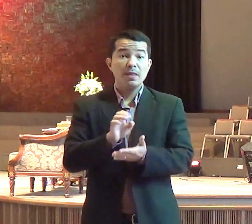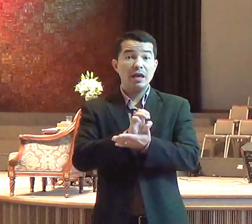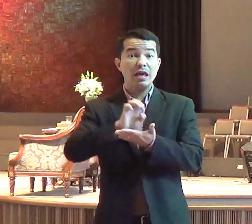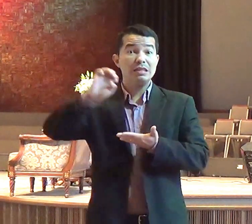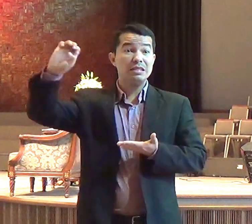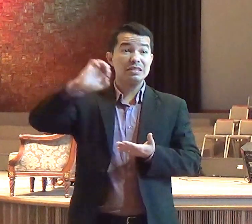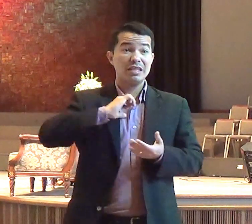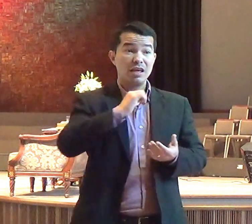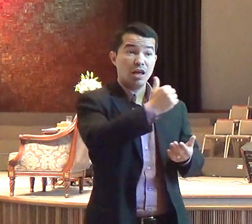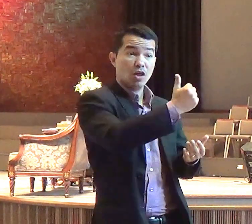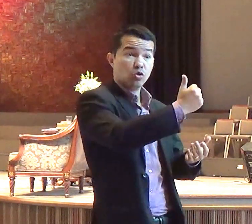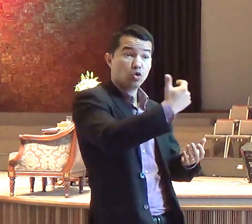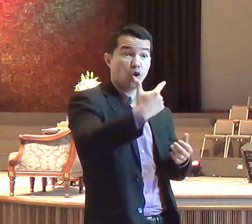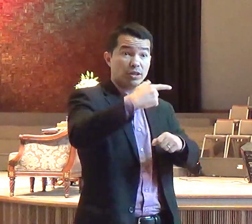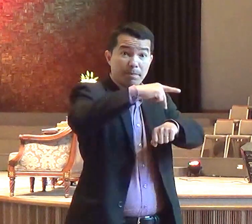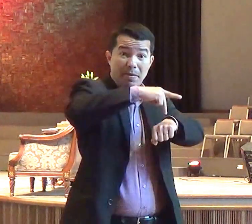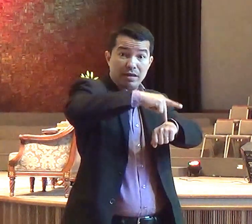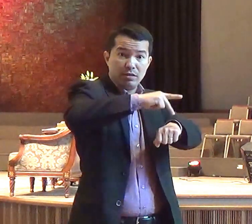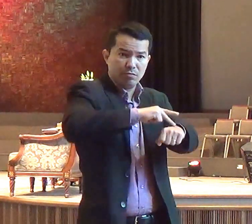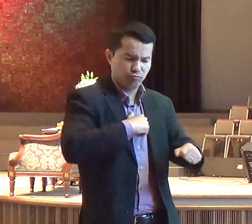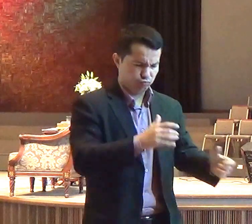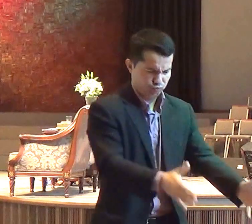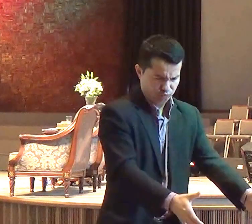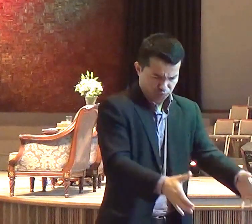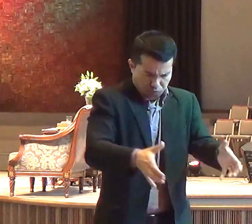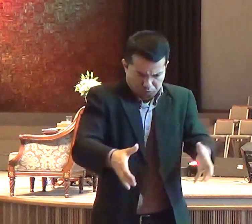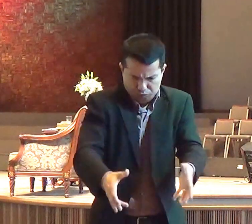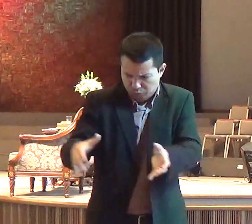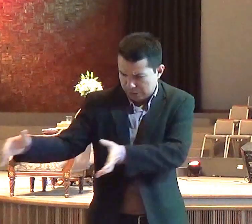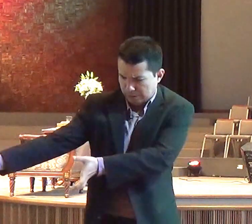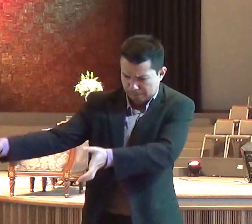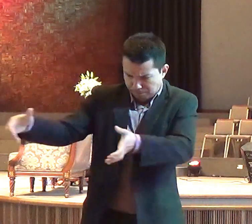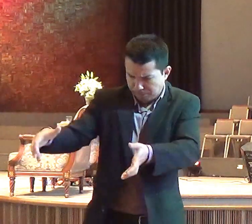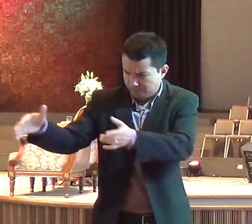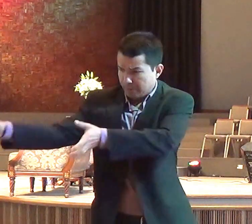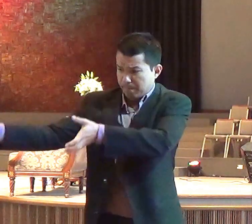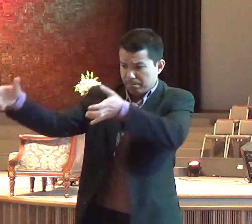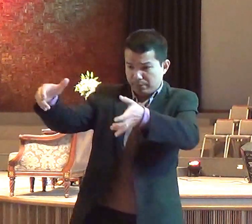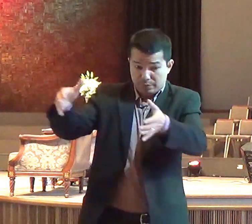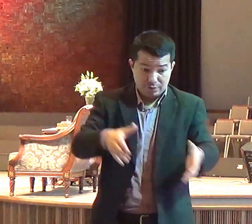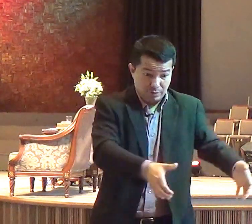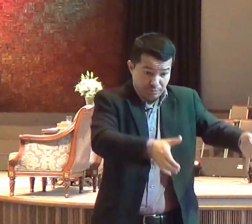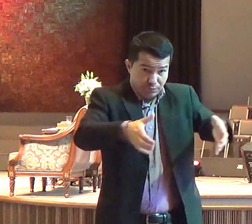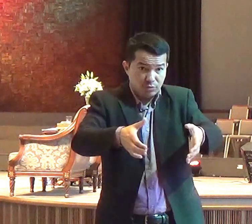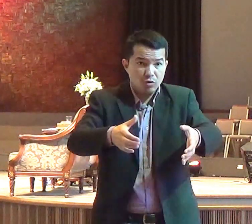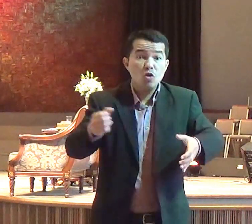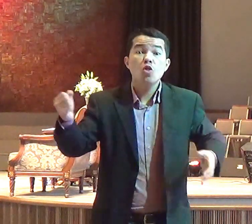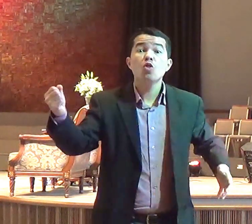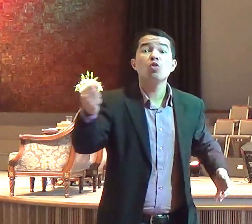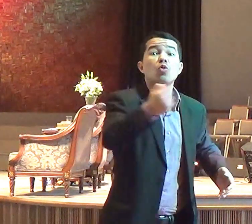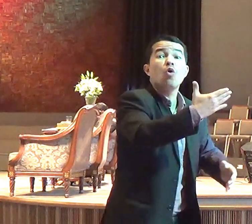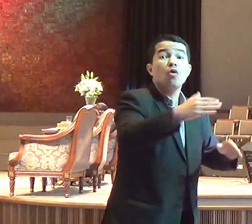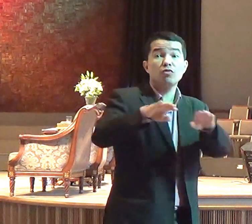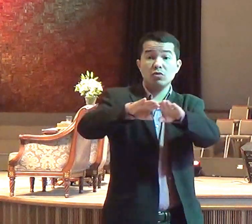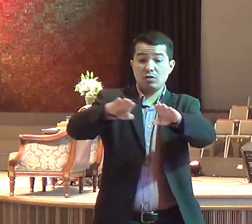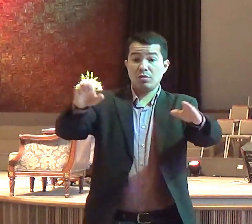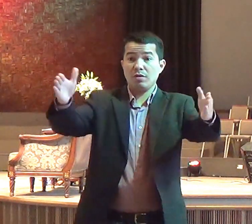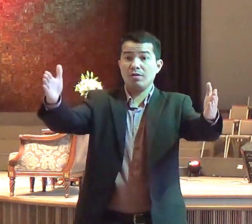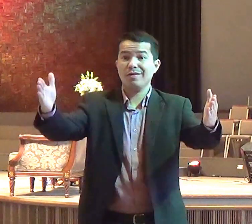tribo dos descendentes de Jacó, a quem a palavra do Senhor tinha sido dirigida, dizendo-lhe,